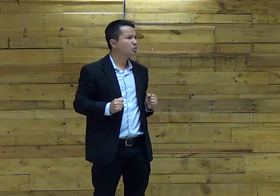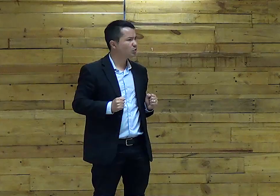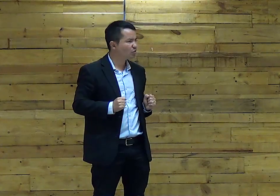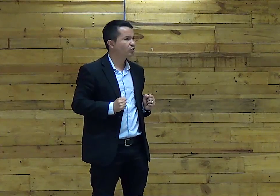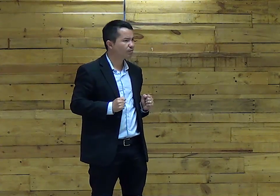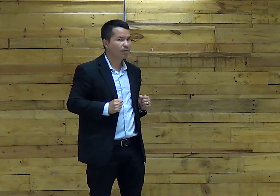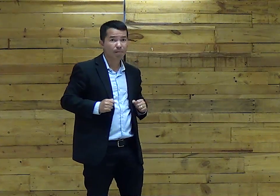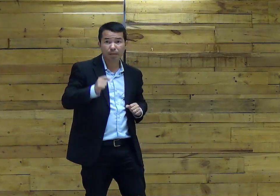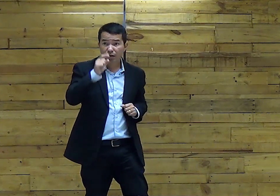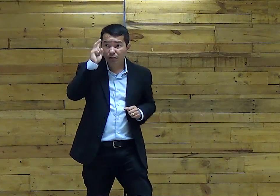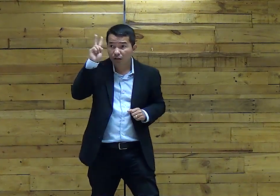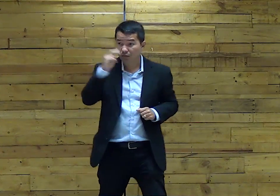A vida eterna